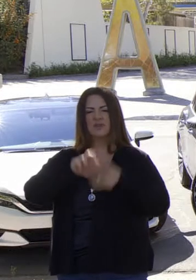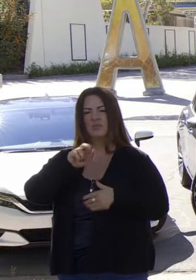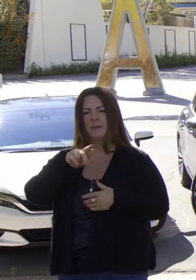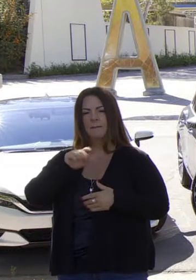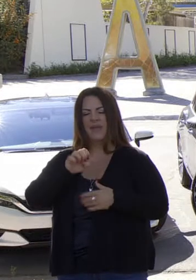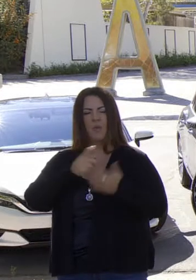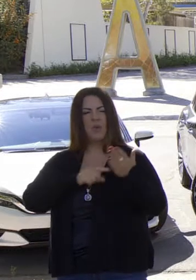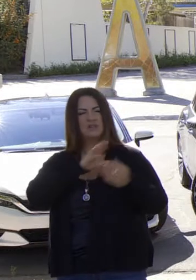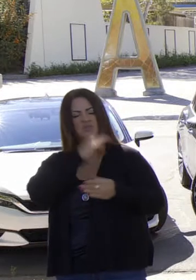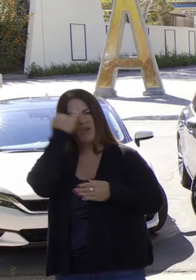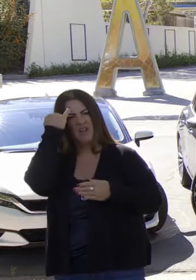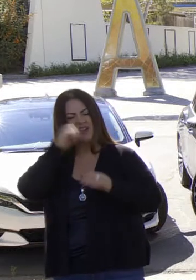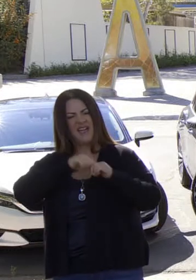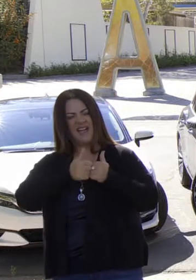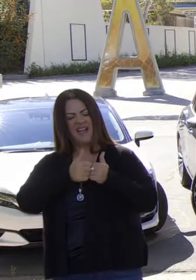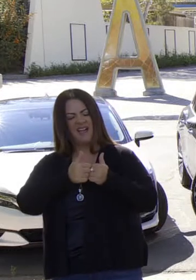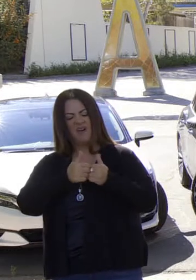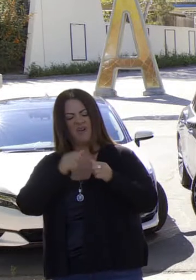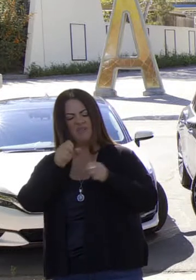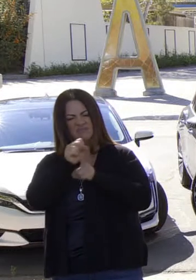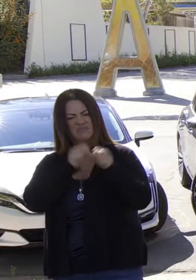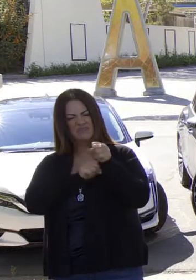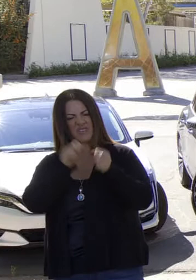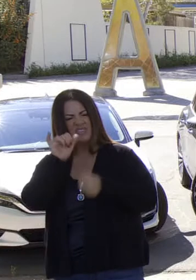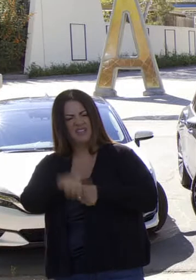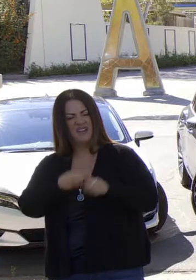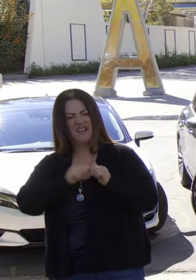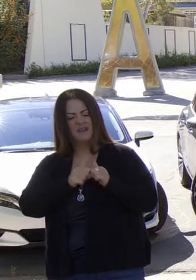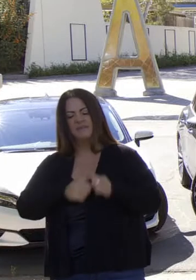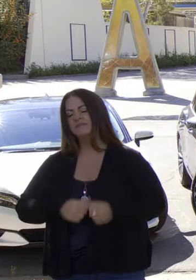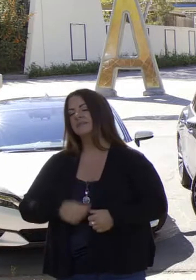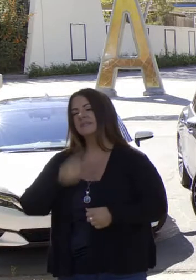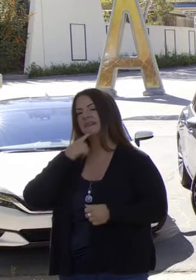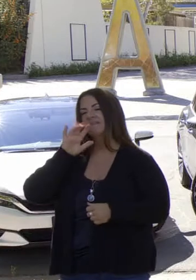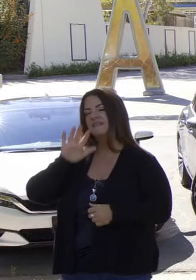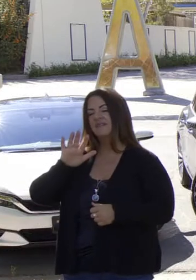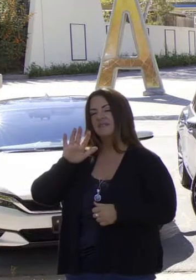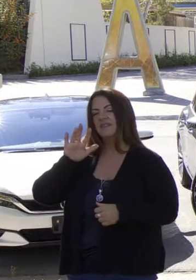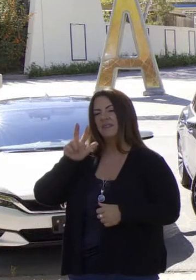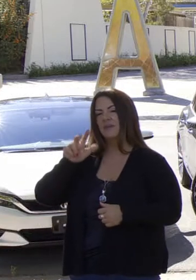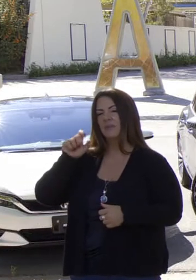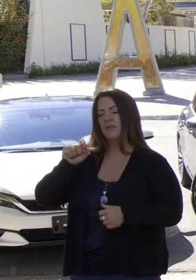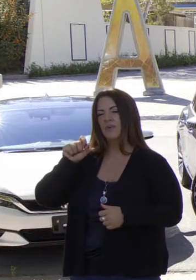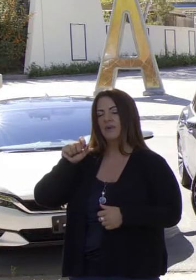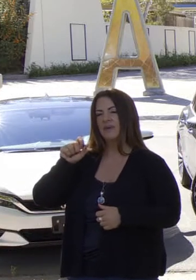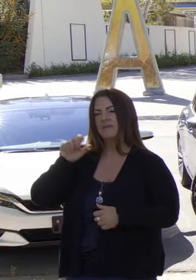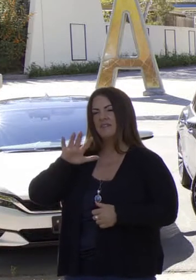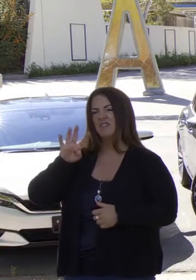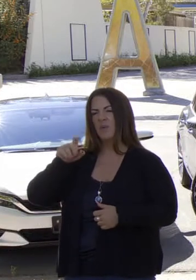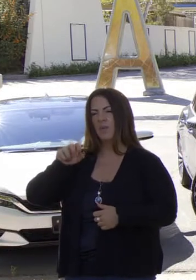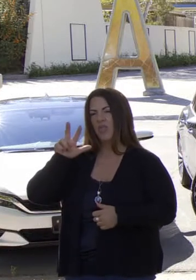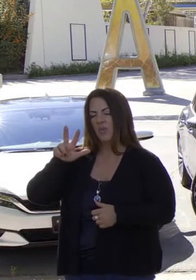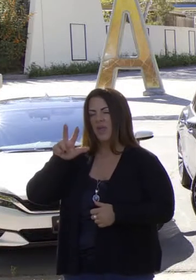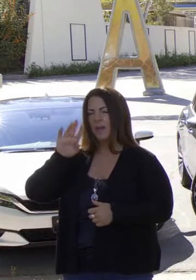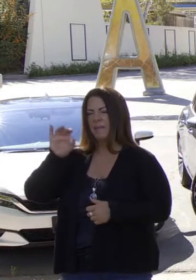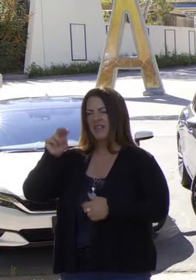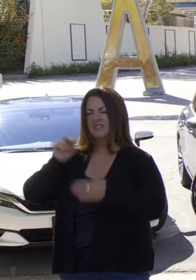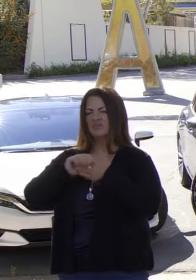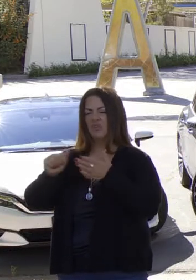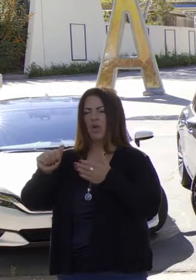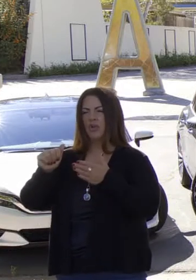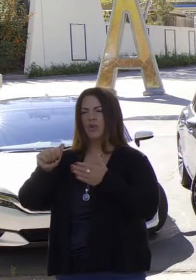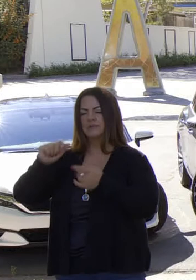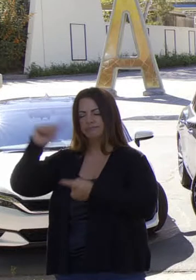usted para una estructura de reembolso nuevo? Hemos estado forcejeando, como todo el mundo sabe, con un déficit de